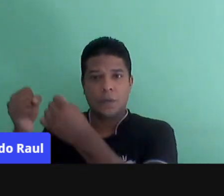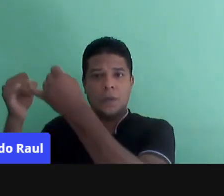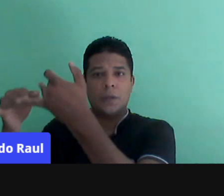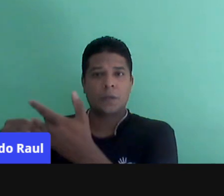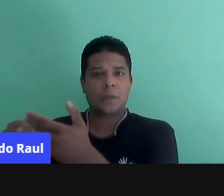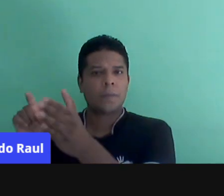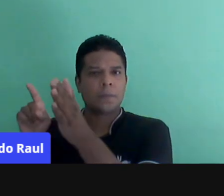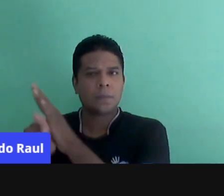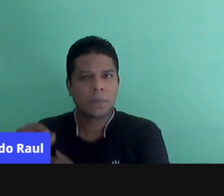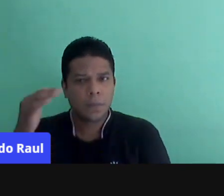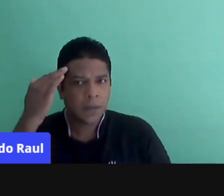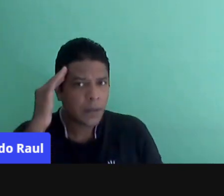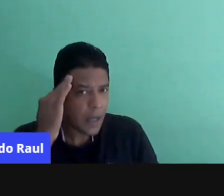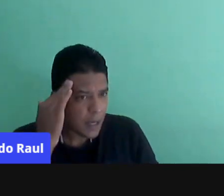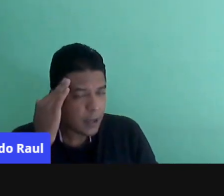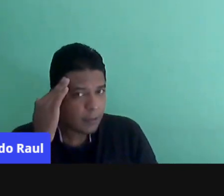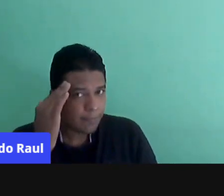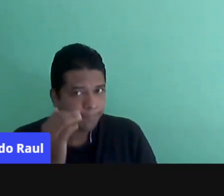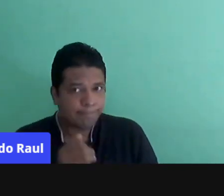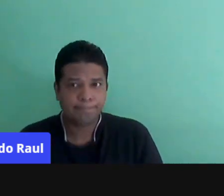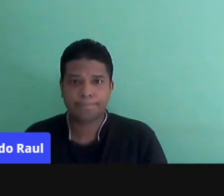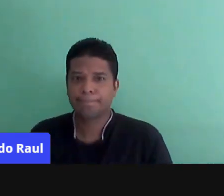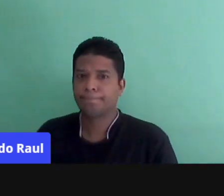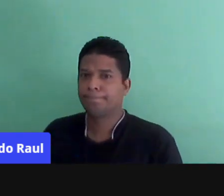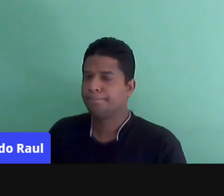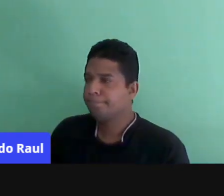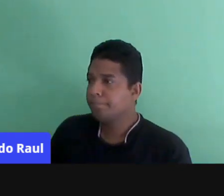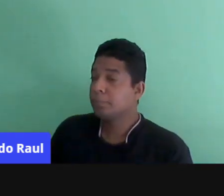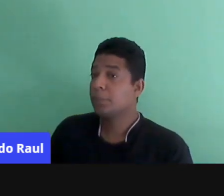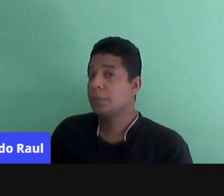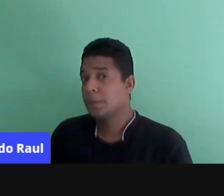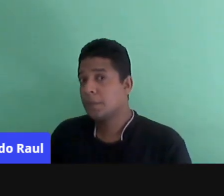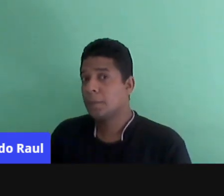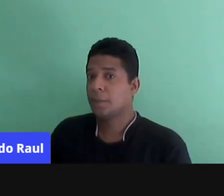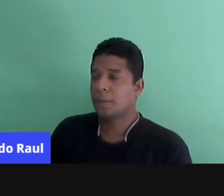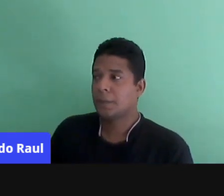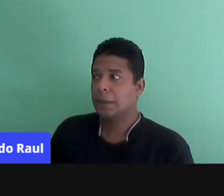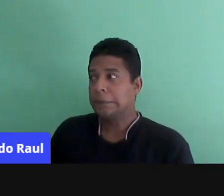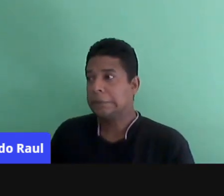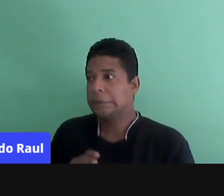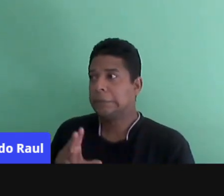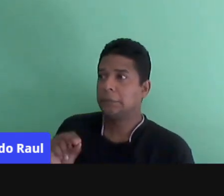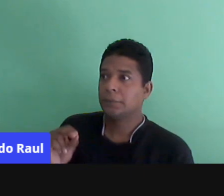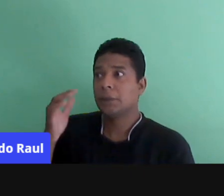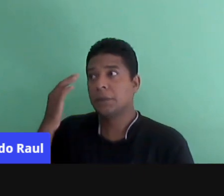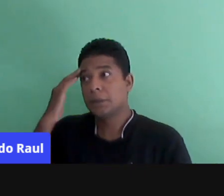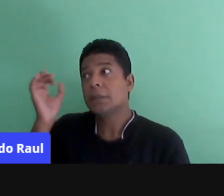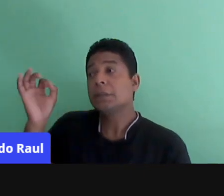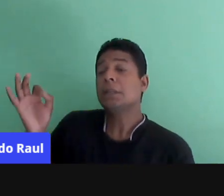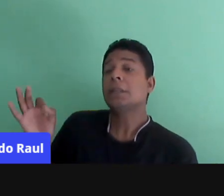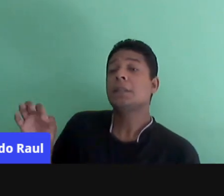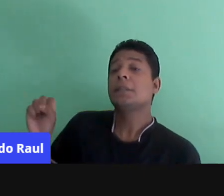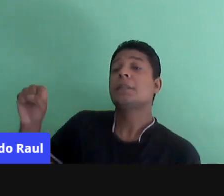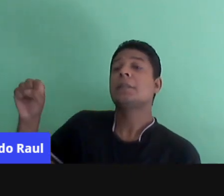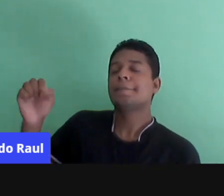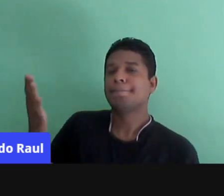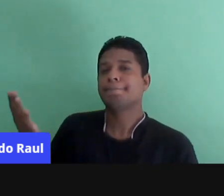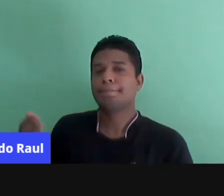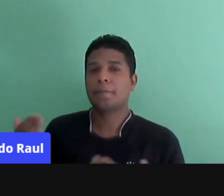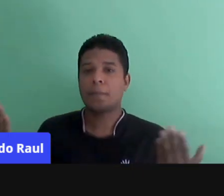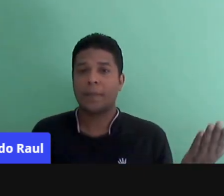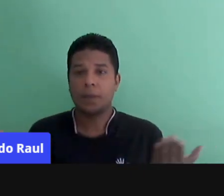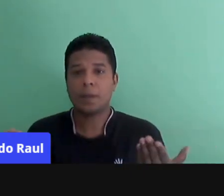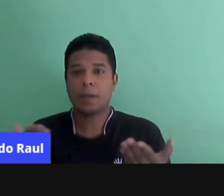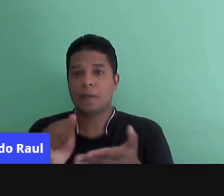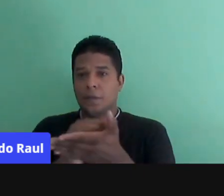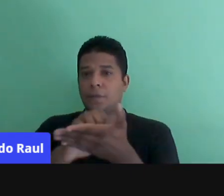pergunta, entenderam? Os alunos, às vezes, é com receio de dizer não, entendemos. Ah, então tá, agora vem os